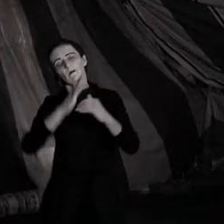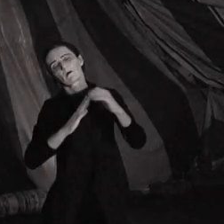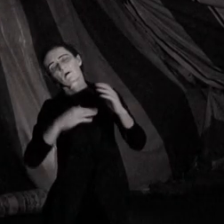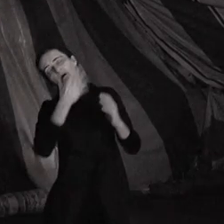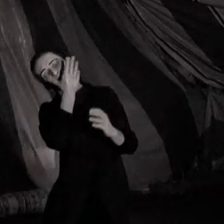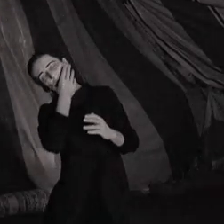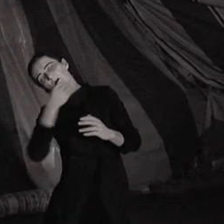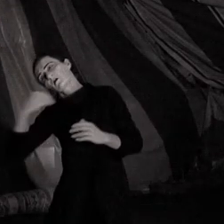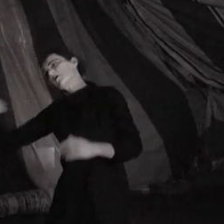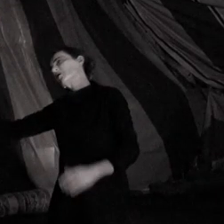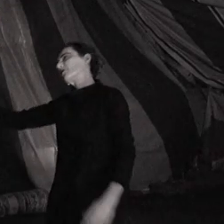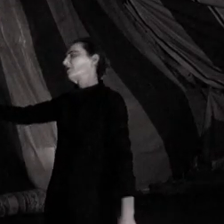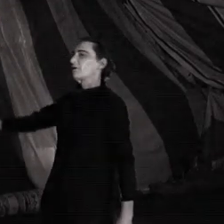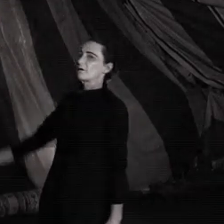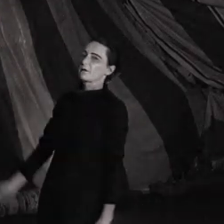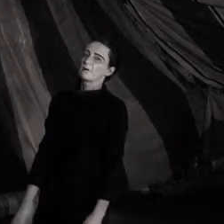la vie d'artiste !